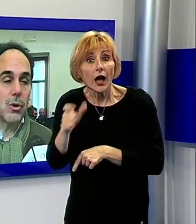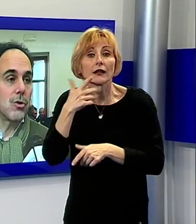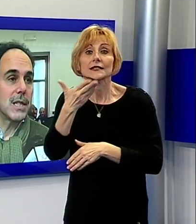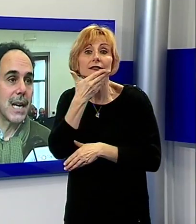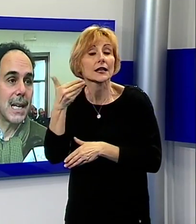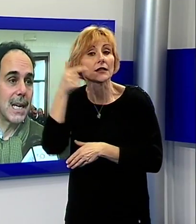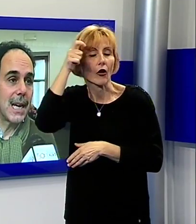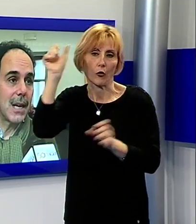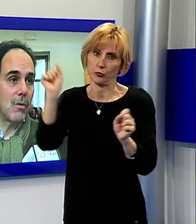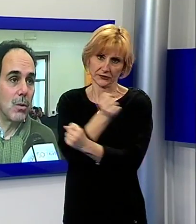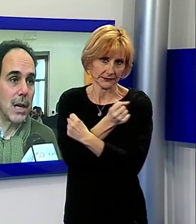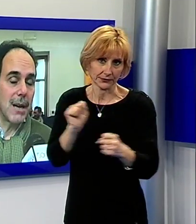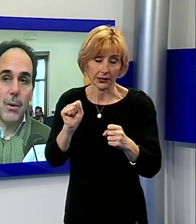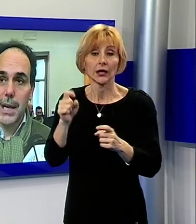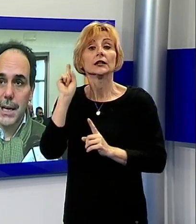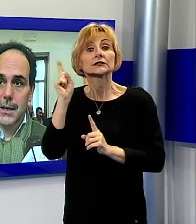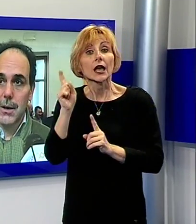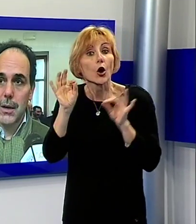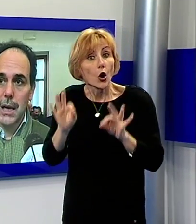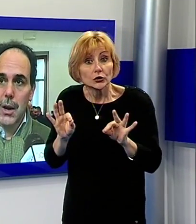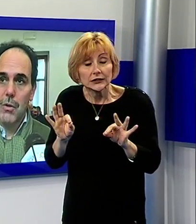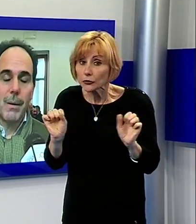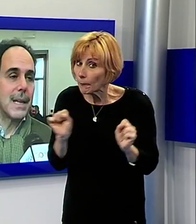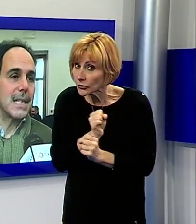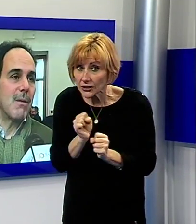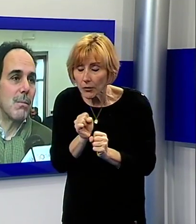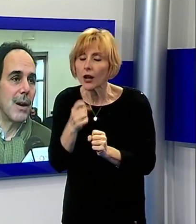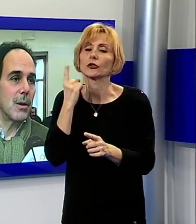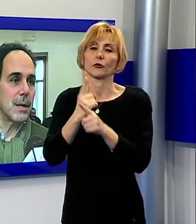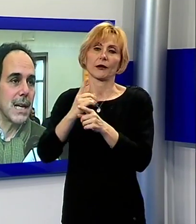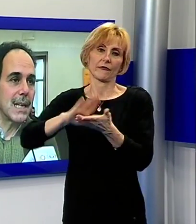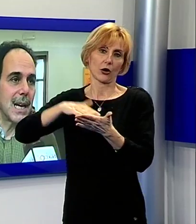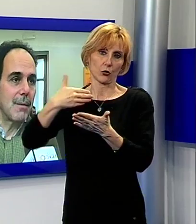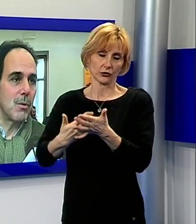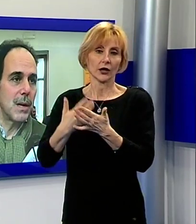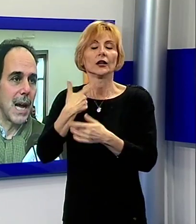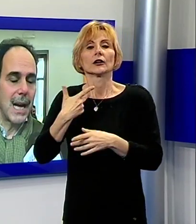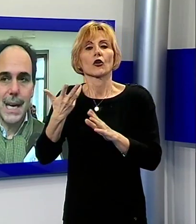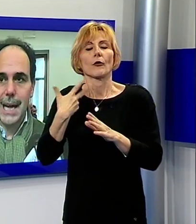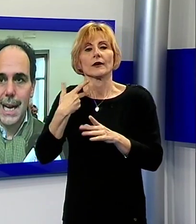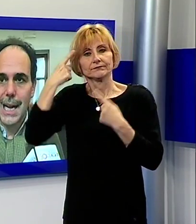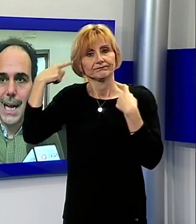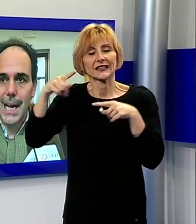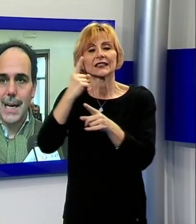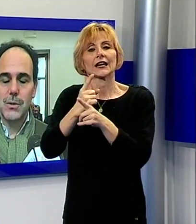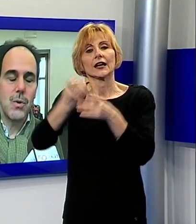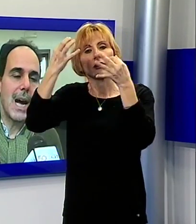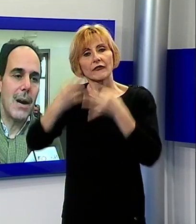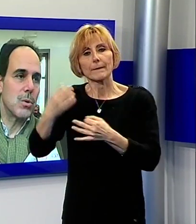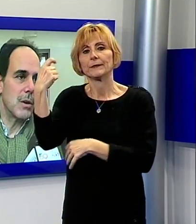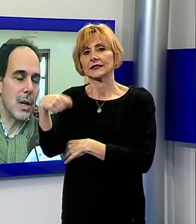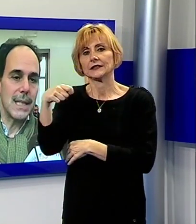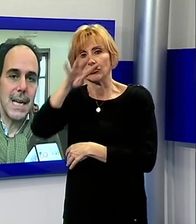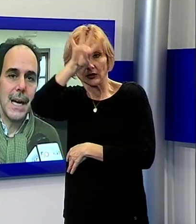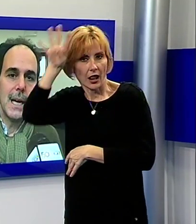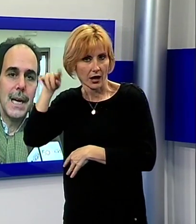poi se ciò non dovesse accadere lo valuteremo e ovviamente siamo in mano del Presidente della Repubblica e alla sua